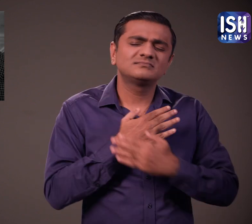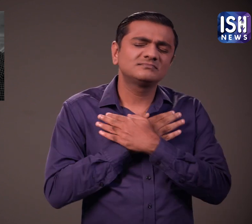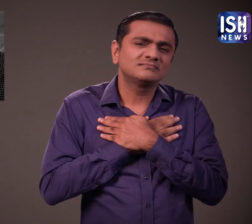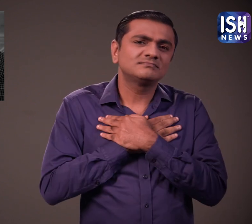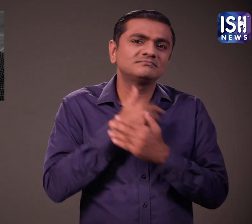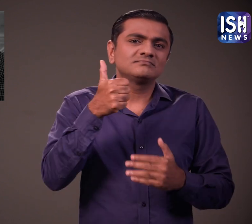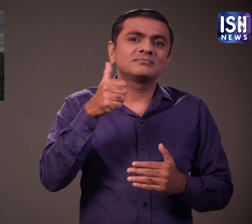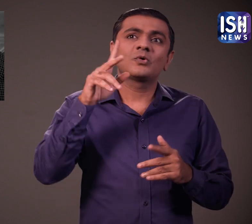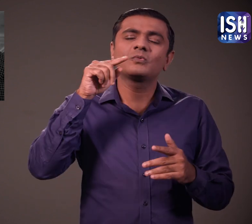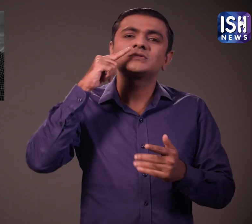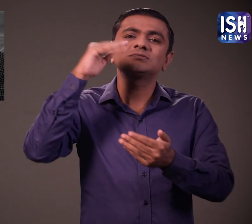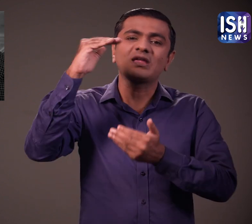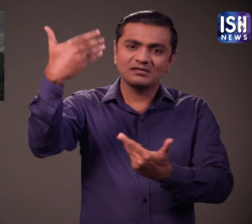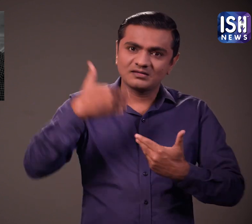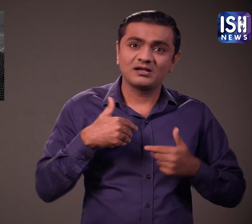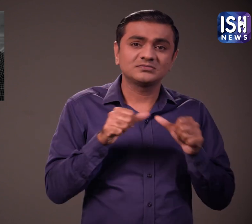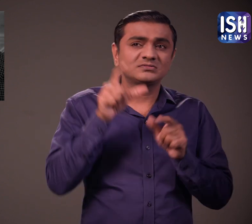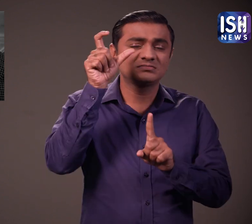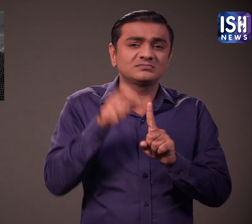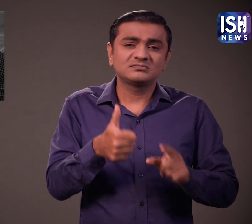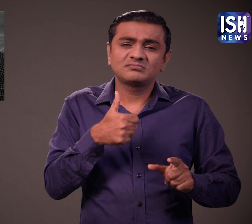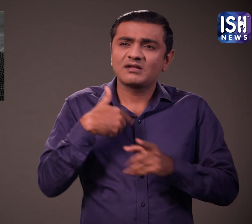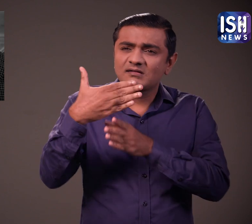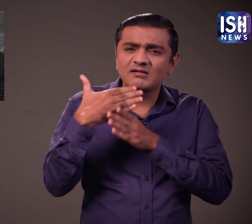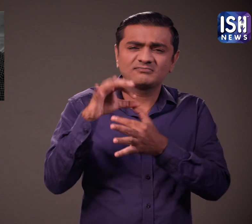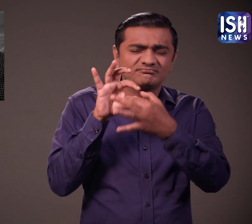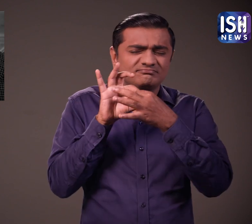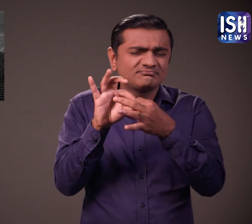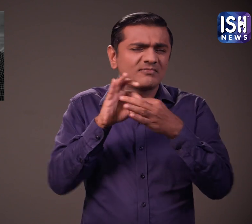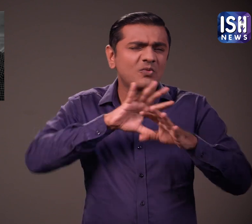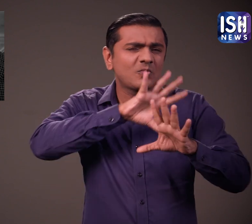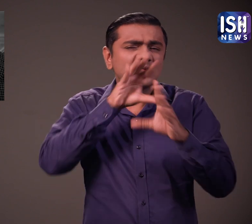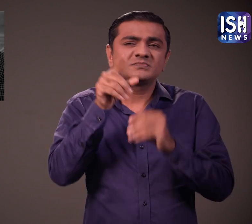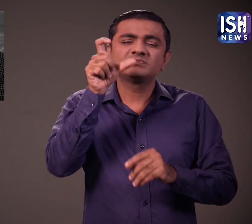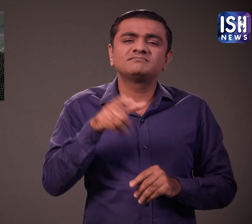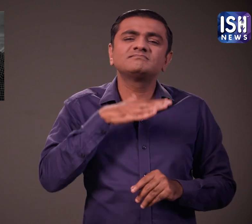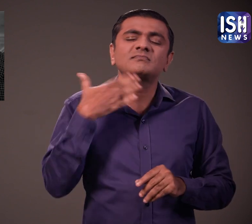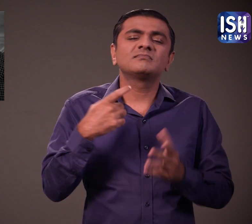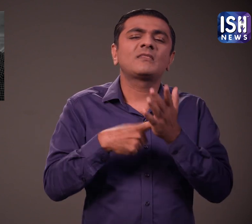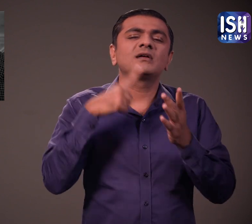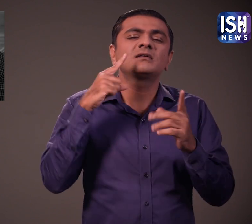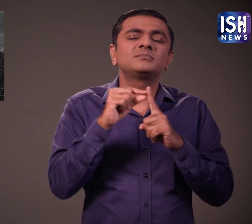बेटे की तरह प्यार किया। हमने एक मजबूत रिष्टा साजा किया। भावपूर्ण